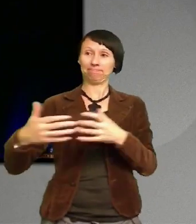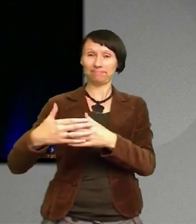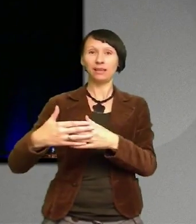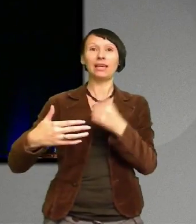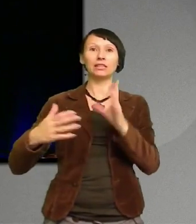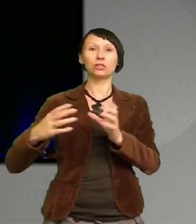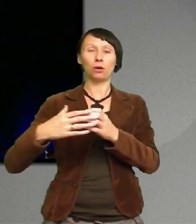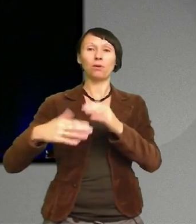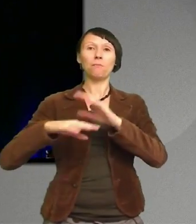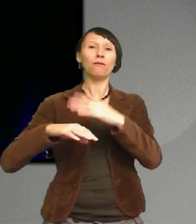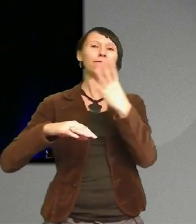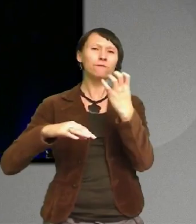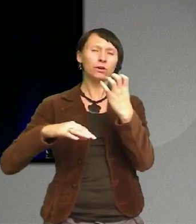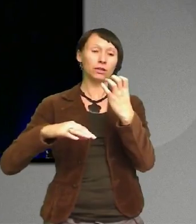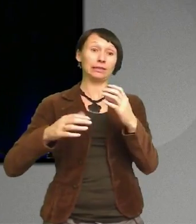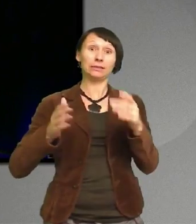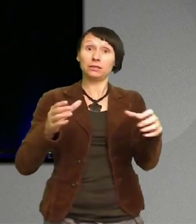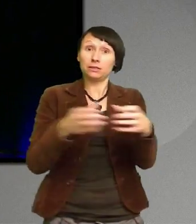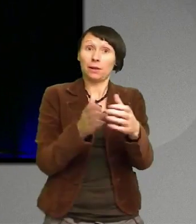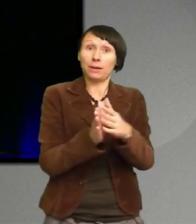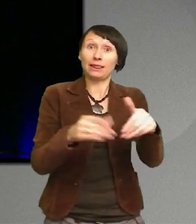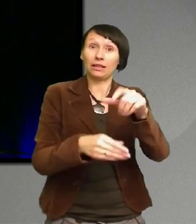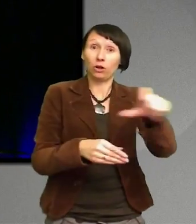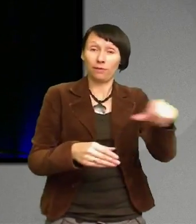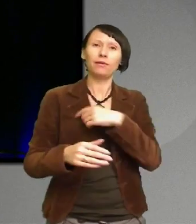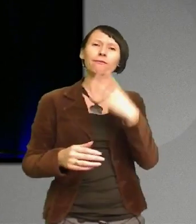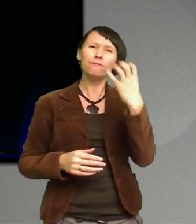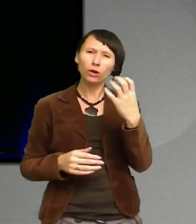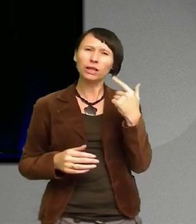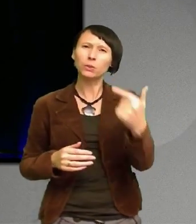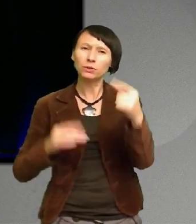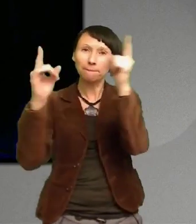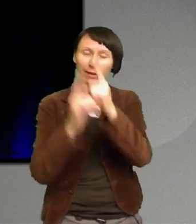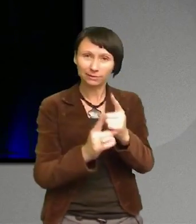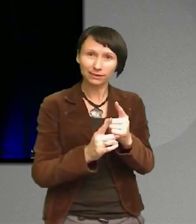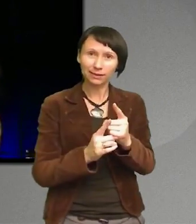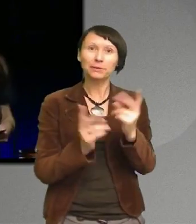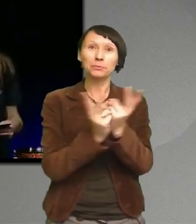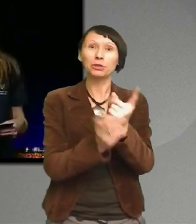000 människor Det är alltså vi dubblade invånarantalet i Kristianstad under två veckor